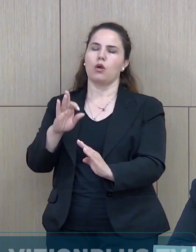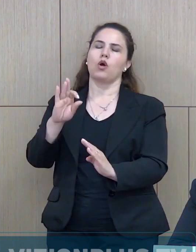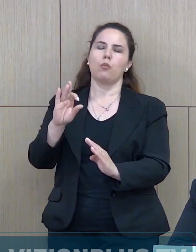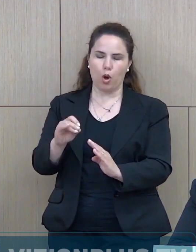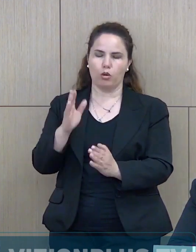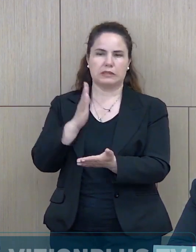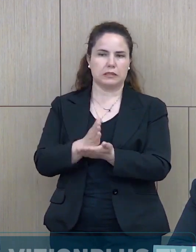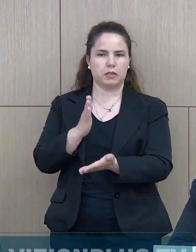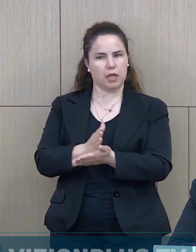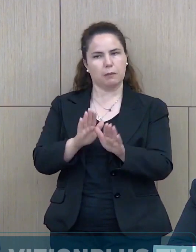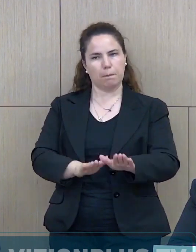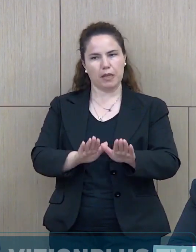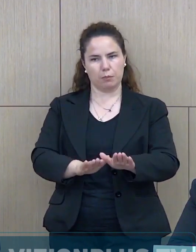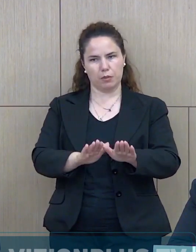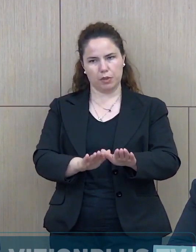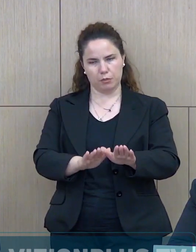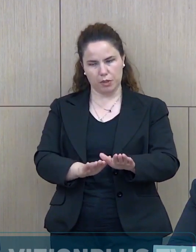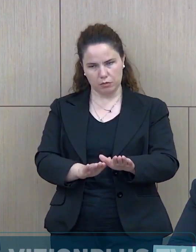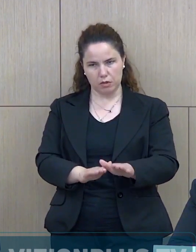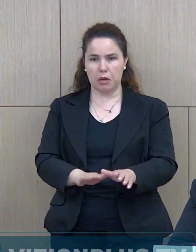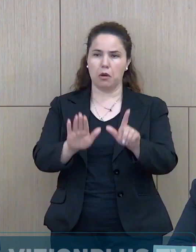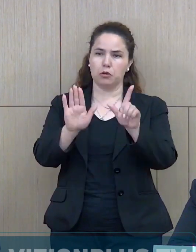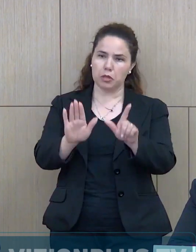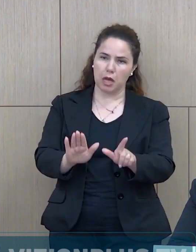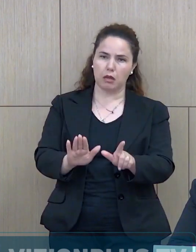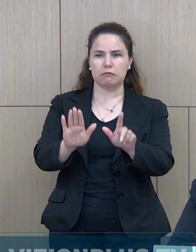votojnë edhe të i orës 9.00.